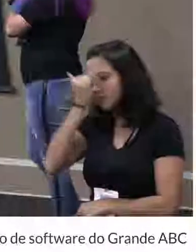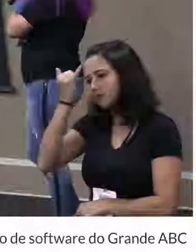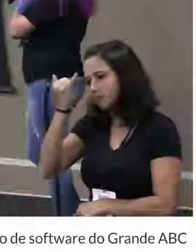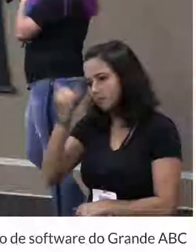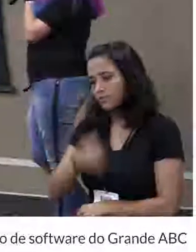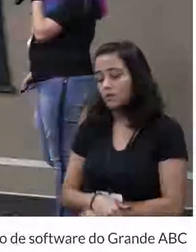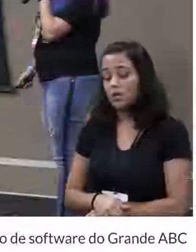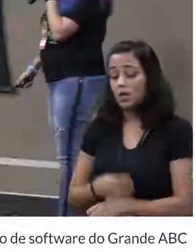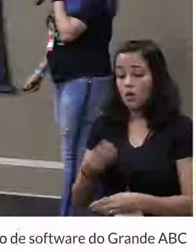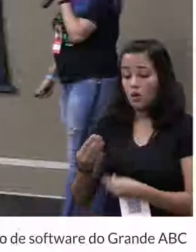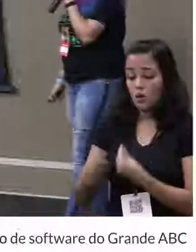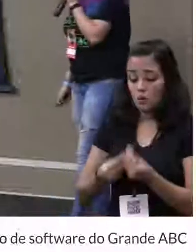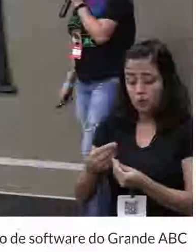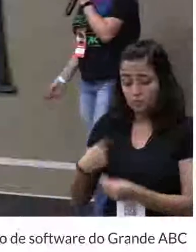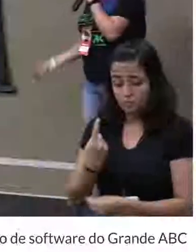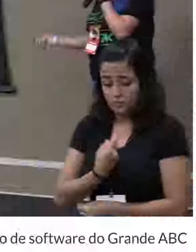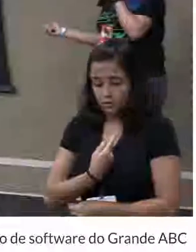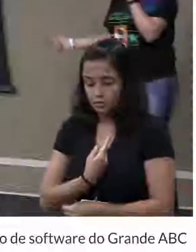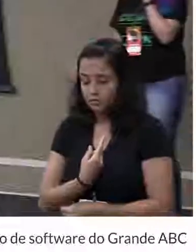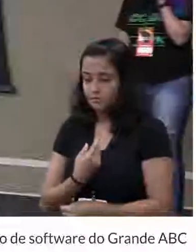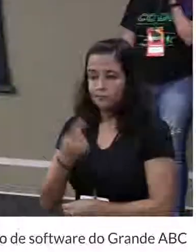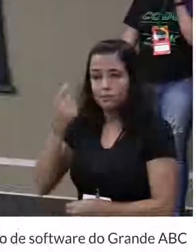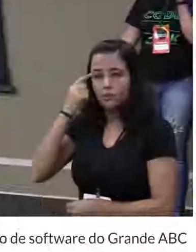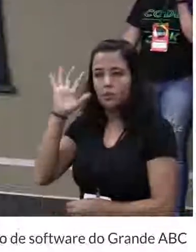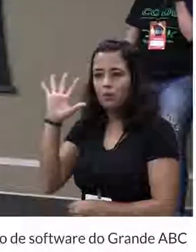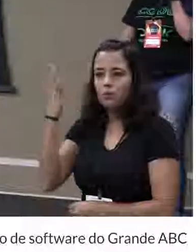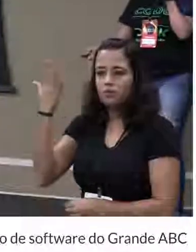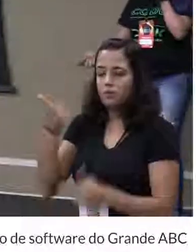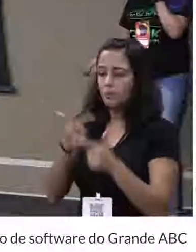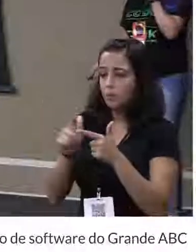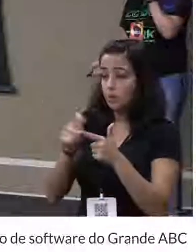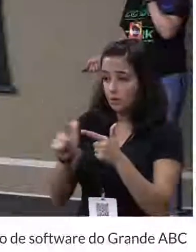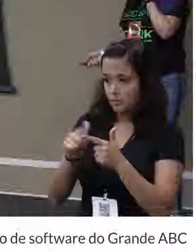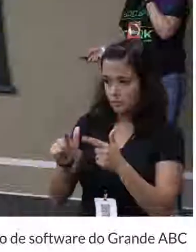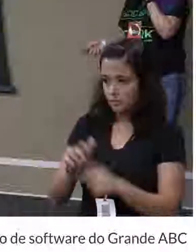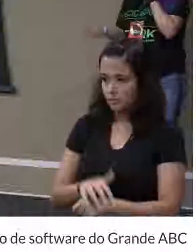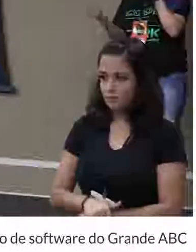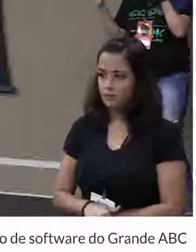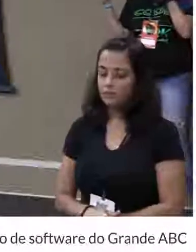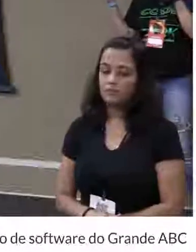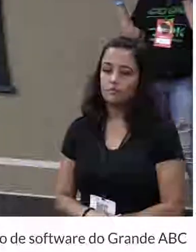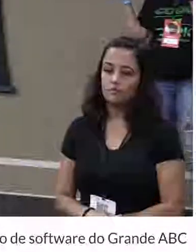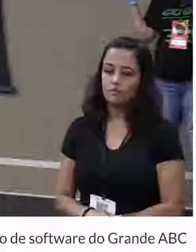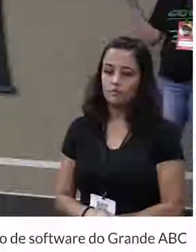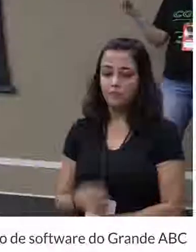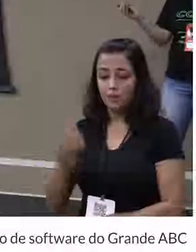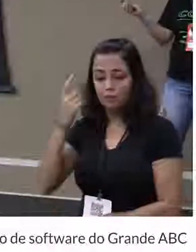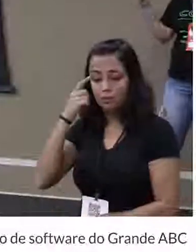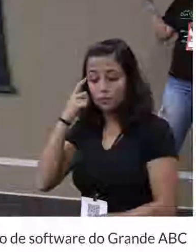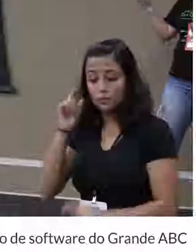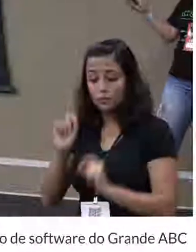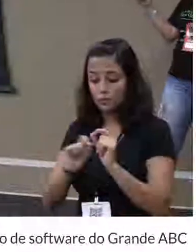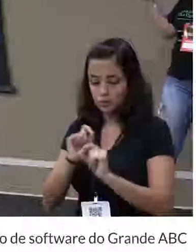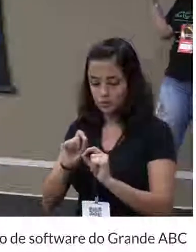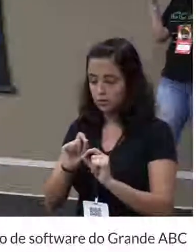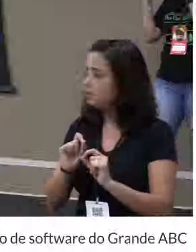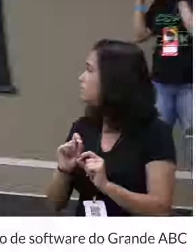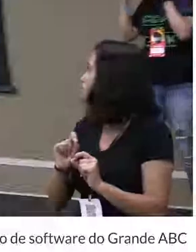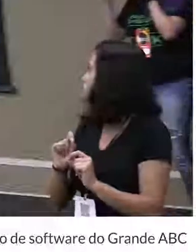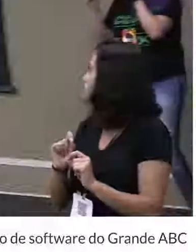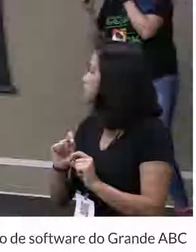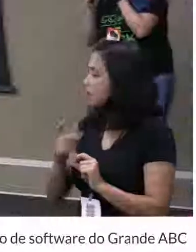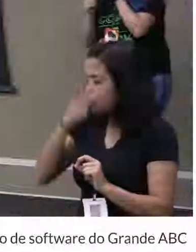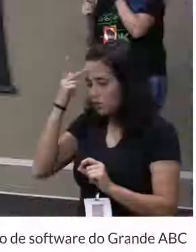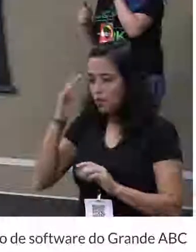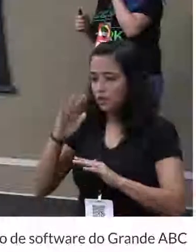E como que a gente faz para resolver esse problema? A gente dá para os